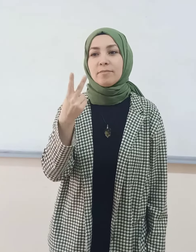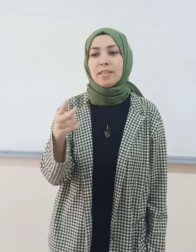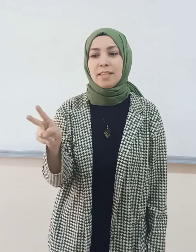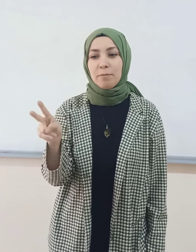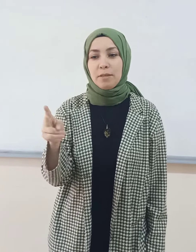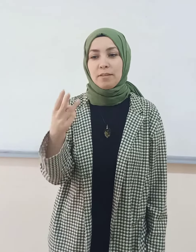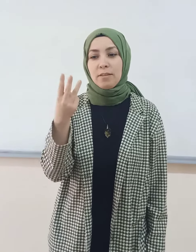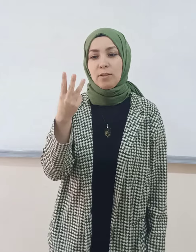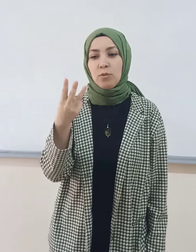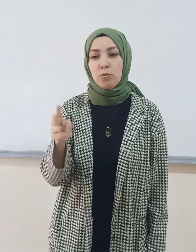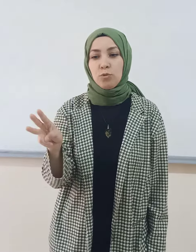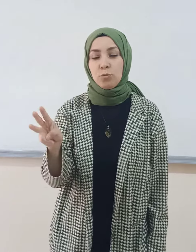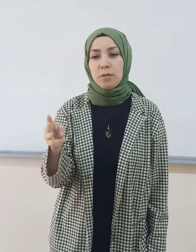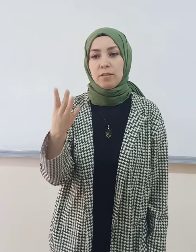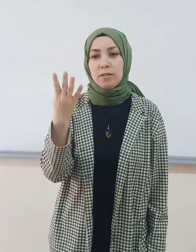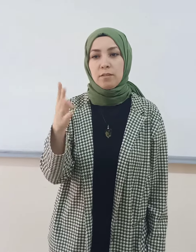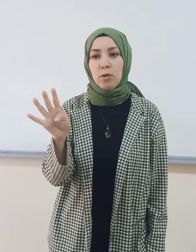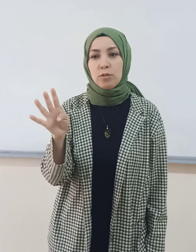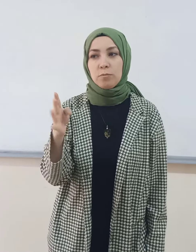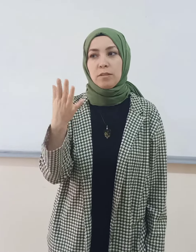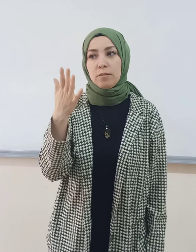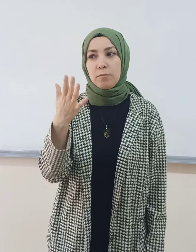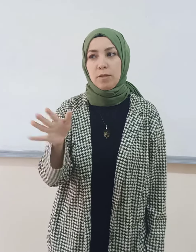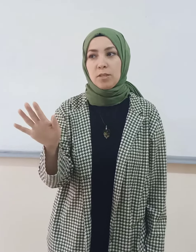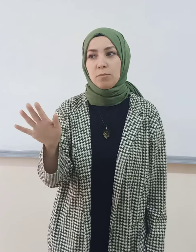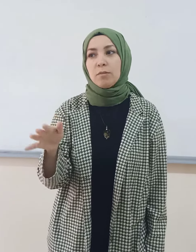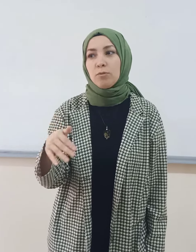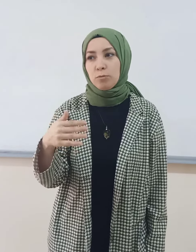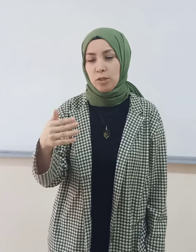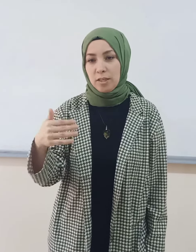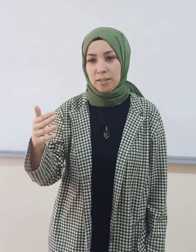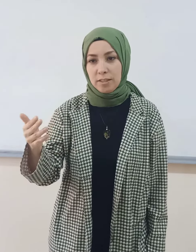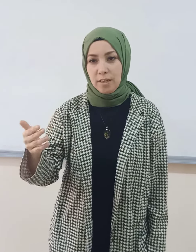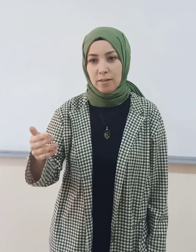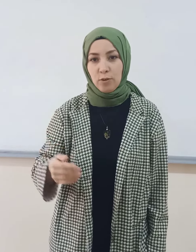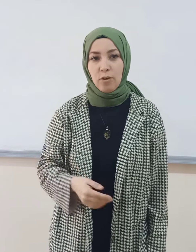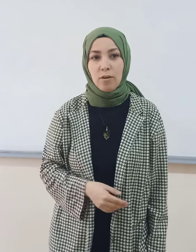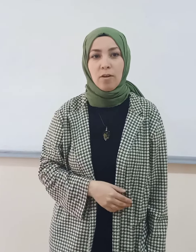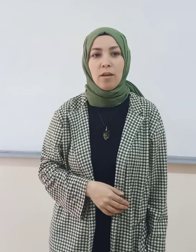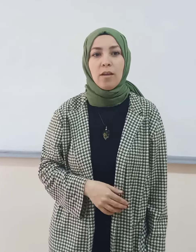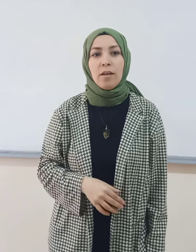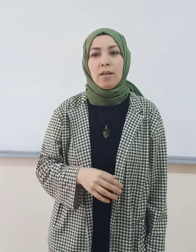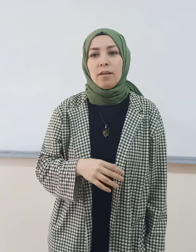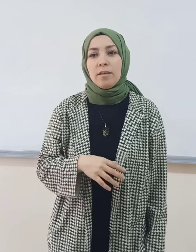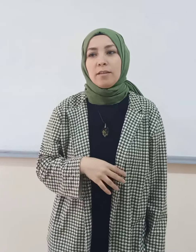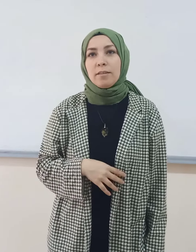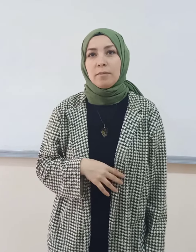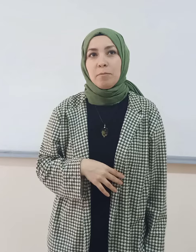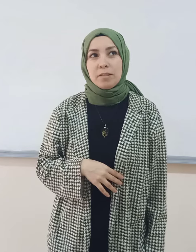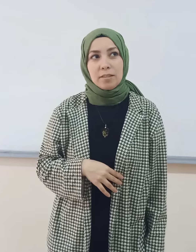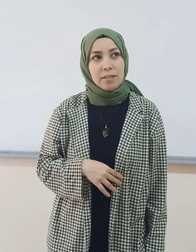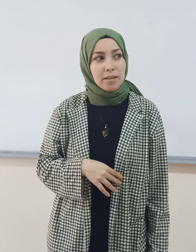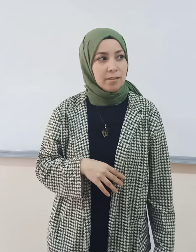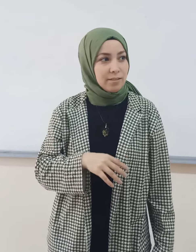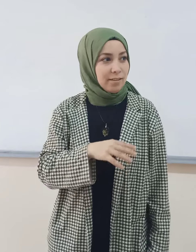2000, 3000, 4000, 5000 bu da bu şekilde ilerliyor. Başka ne kaldı?